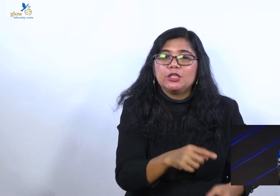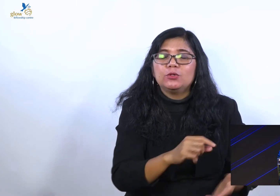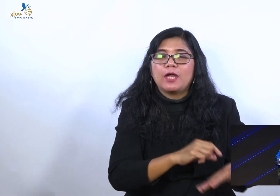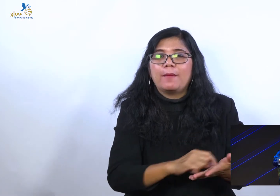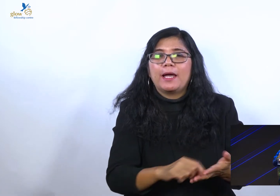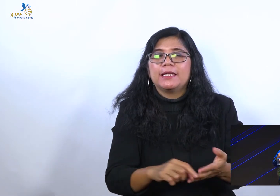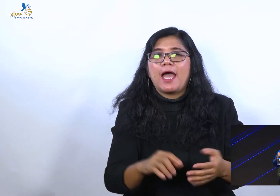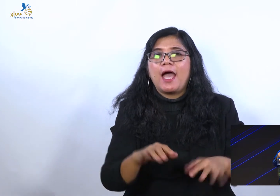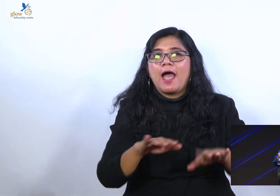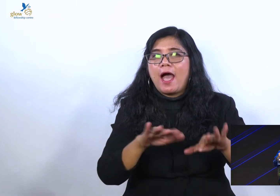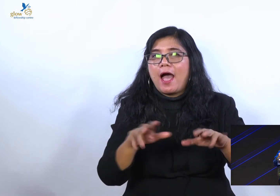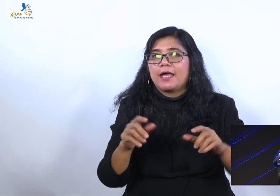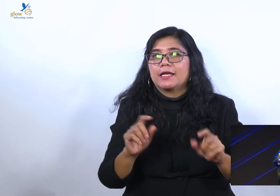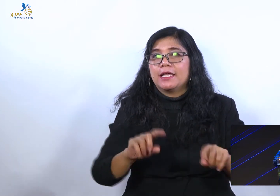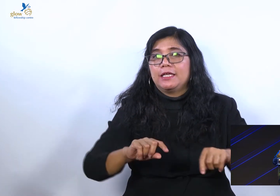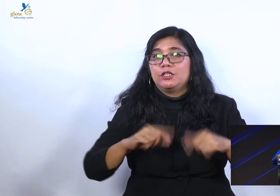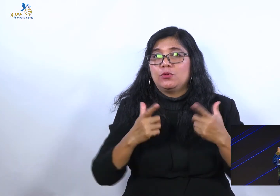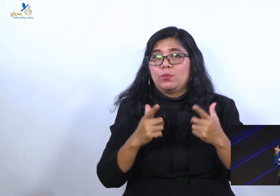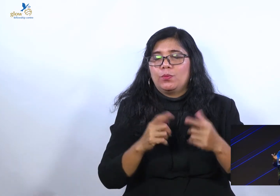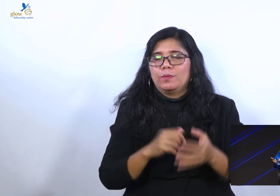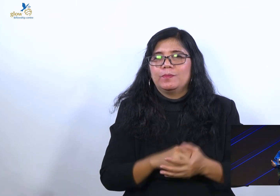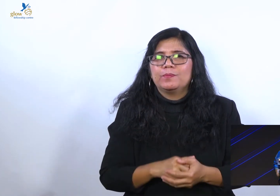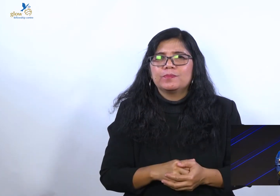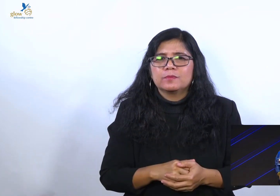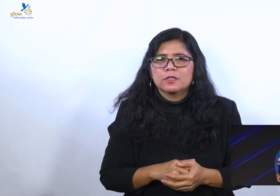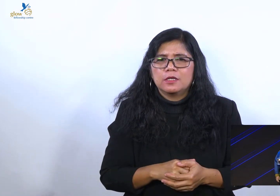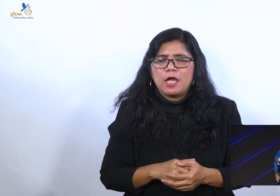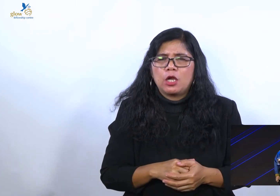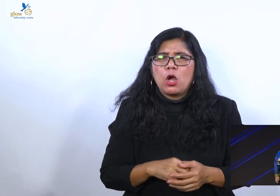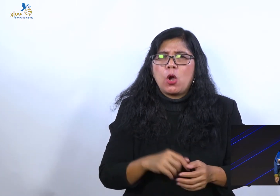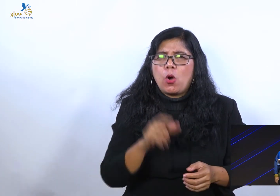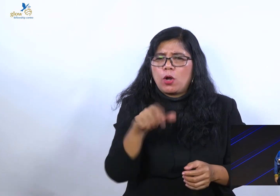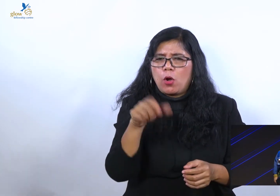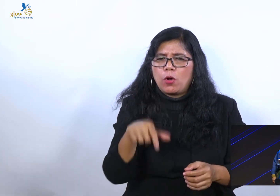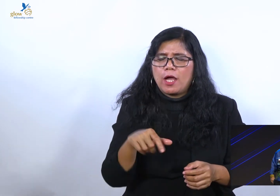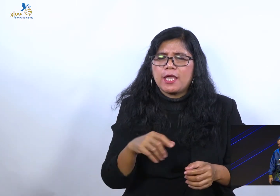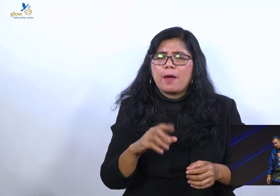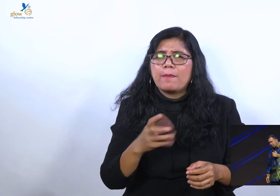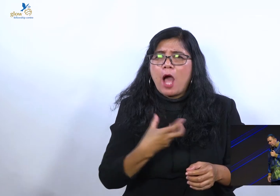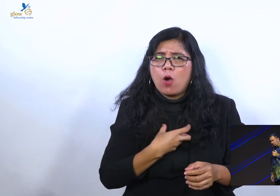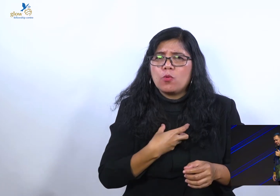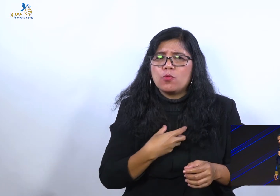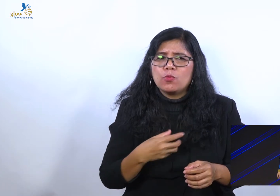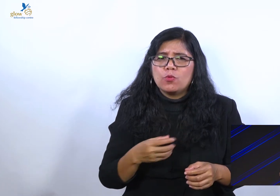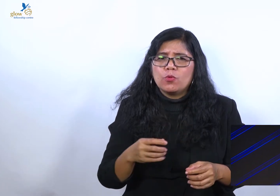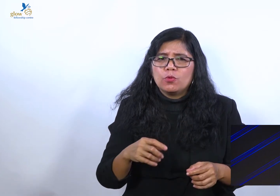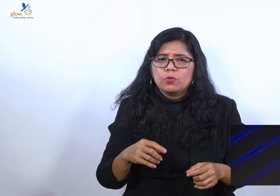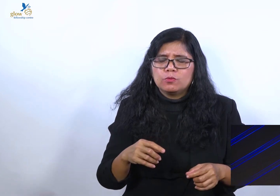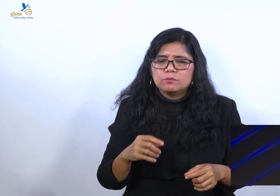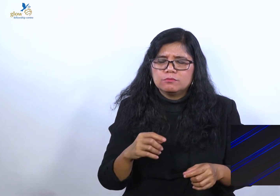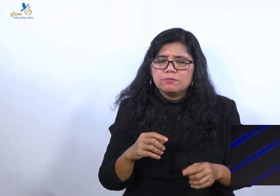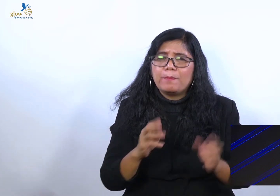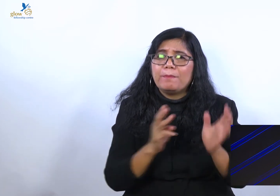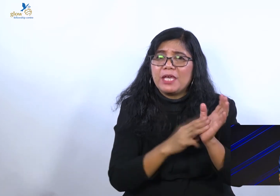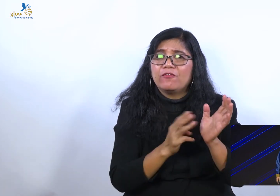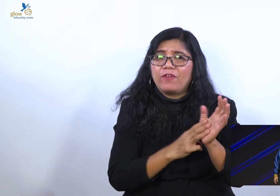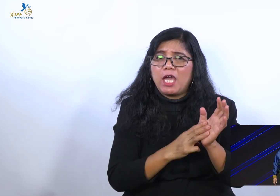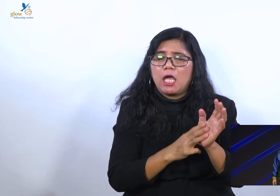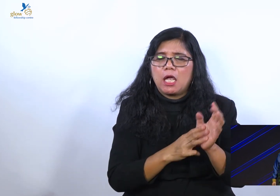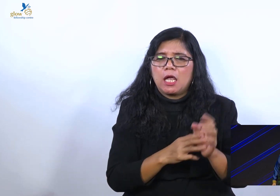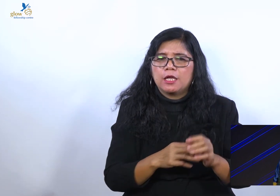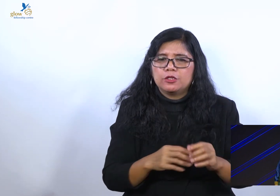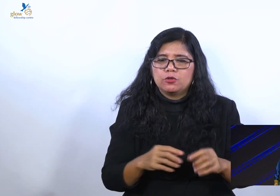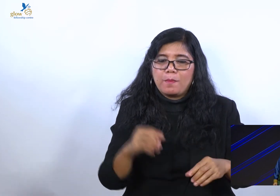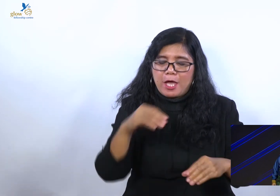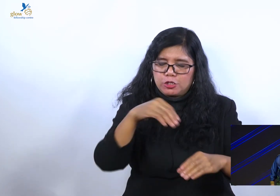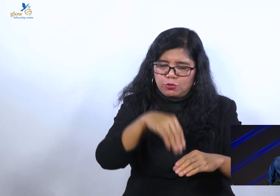Dan orang yang mau mengambil mikveh, dia harus turun masuk ke dalam kolam